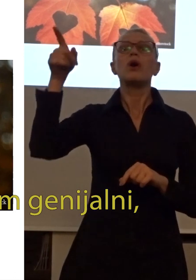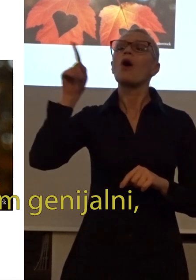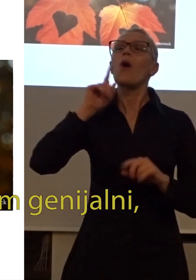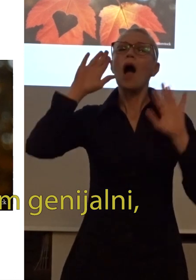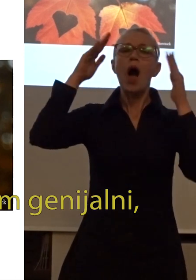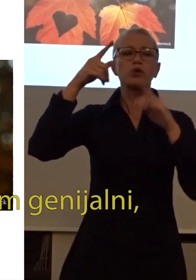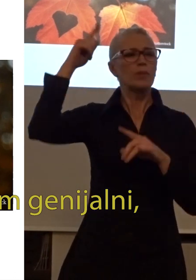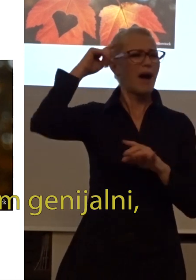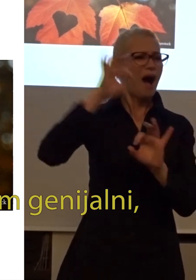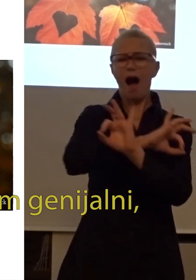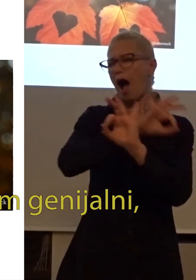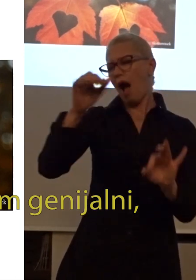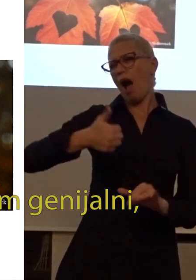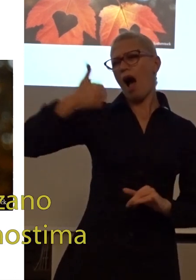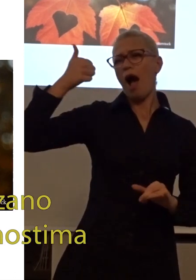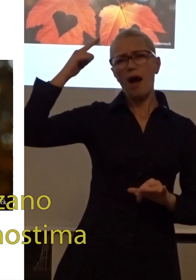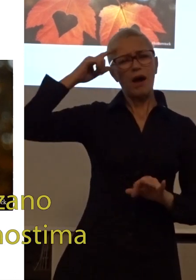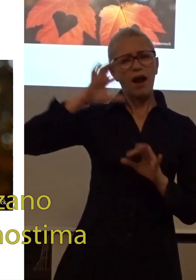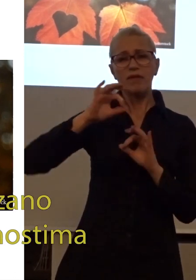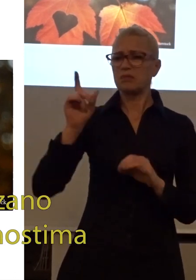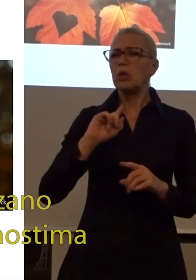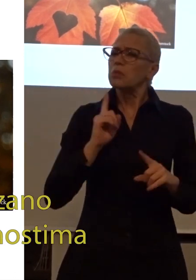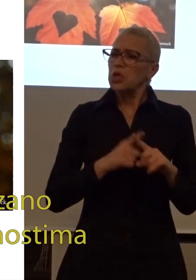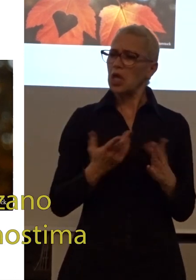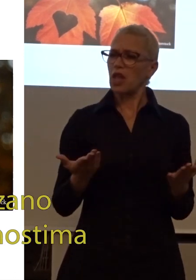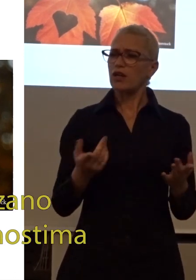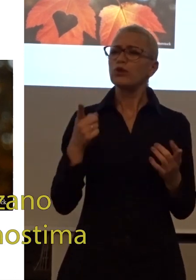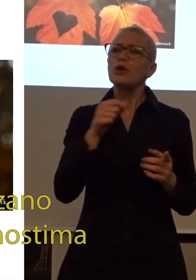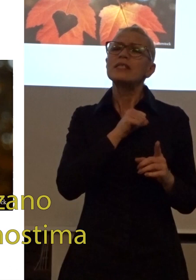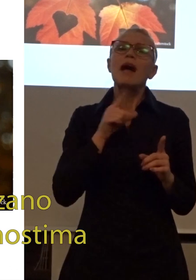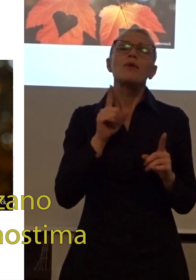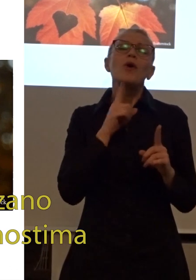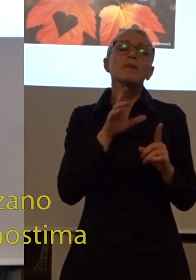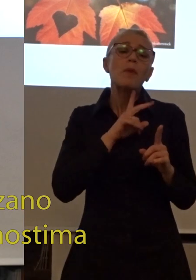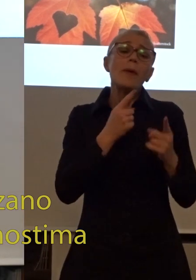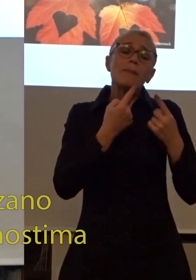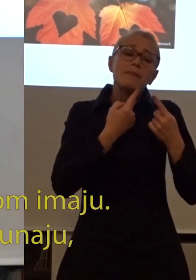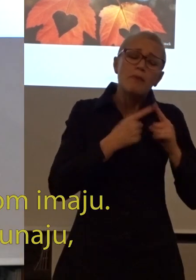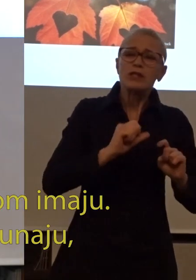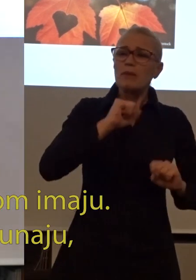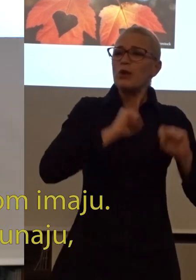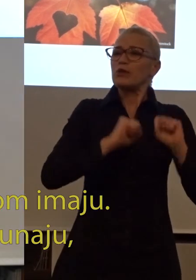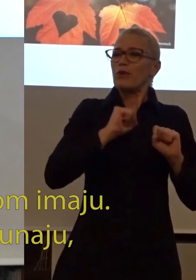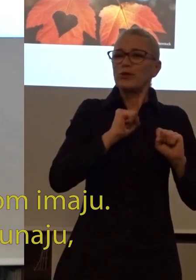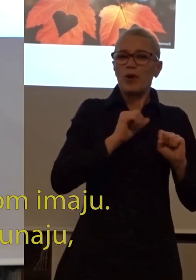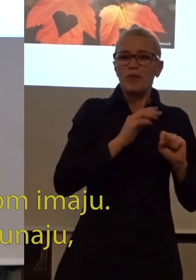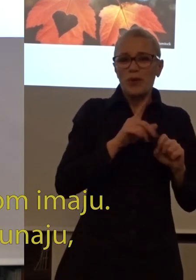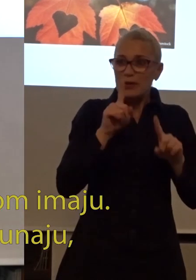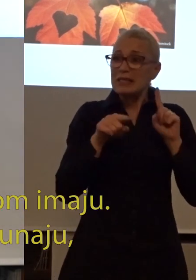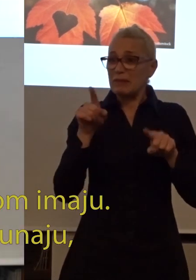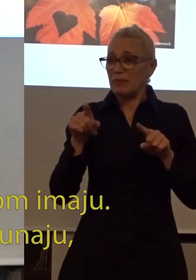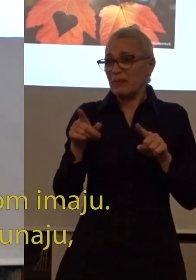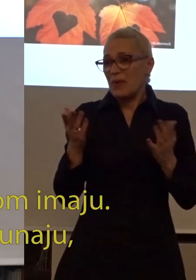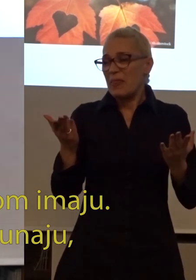autizmom genijalni, a to nije tačno. To je sigurno povedano zbog specijalnih sposobnosti koje neki ljudi sa autizmom